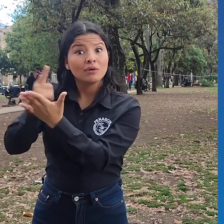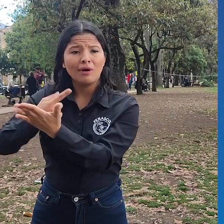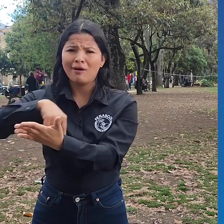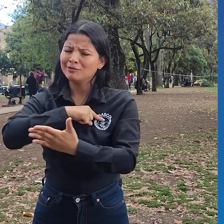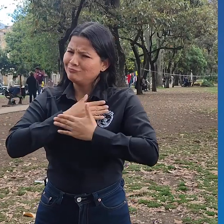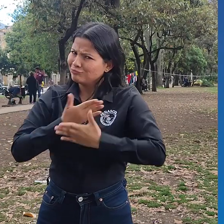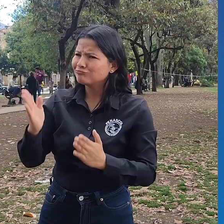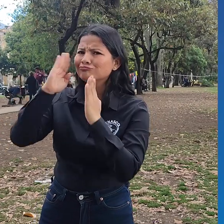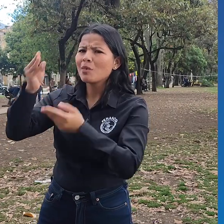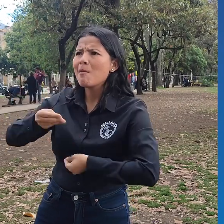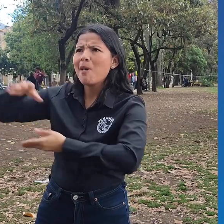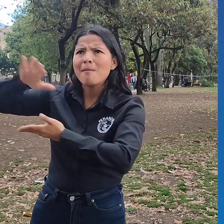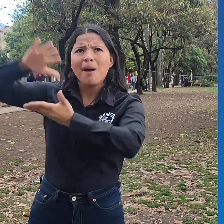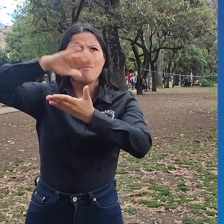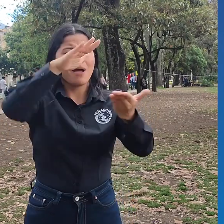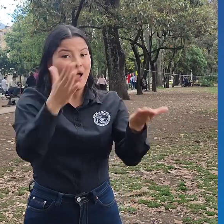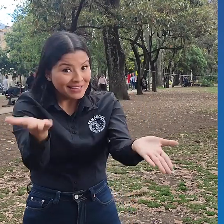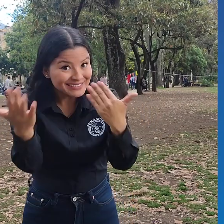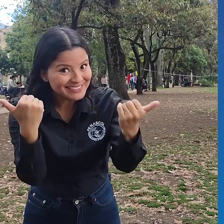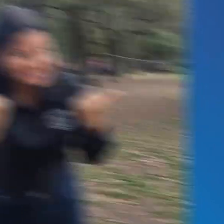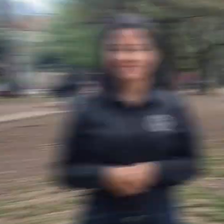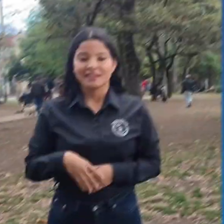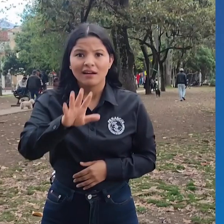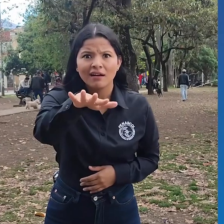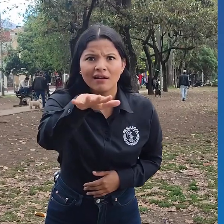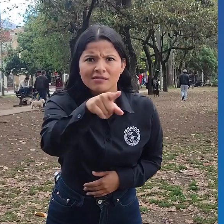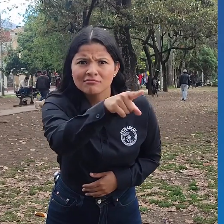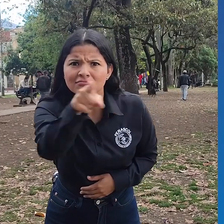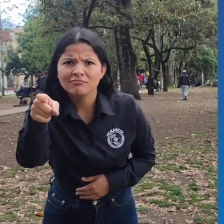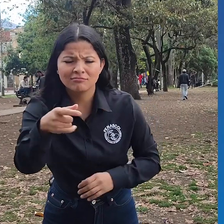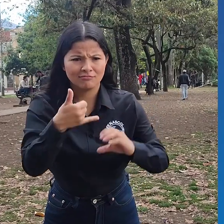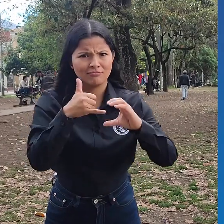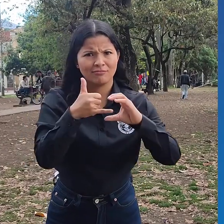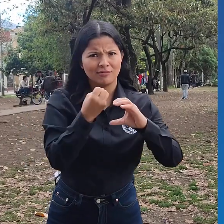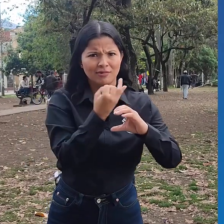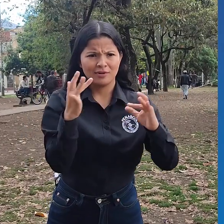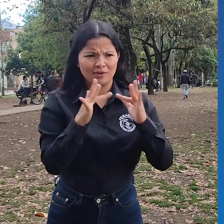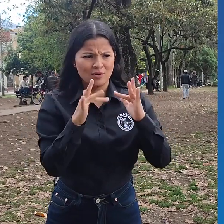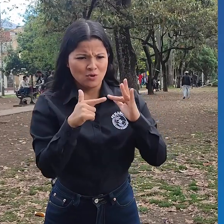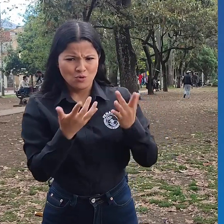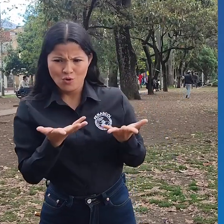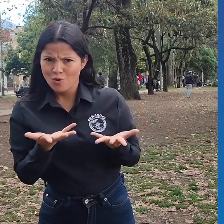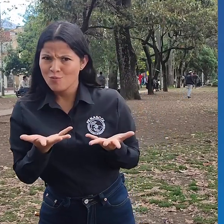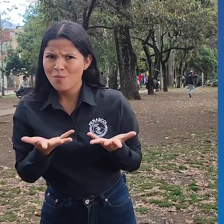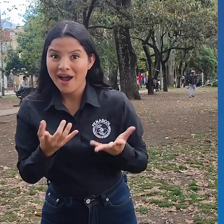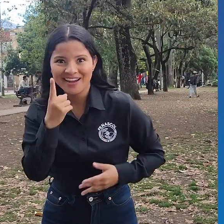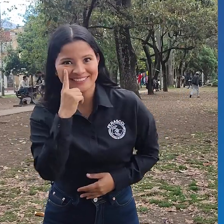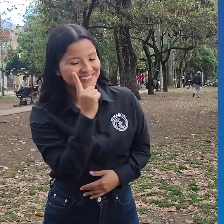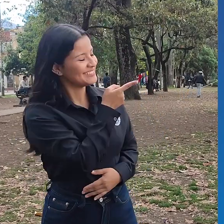Si lo desean, estamos prestos para atenderlos y enviárselos. ¡Vamos! ¡Aprovechen! Además, pueden ponerse en contacto en el siguiente